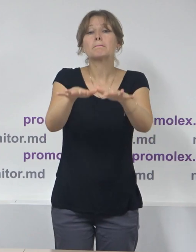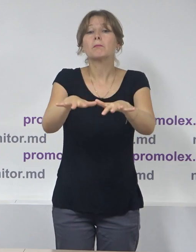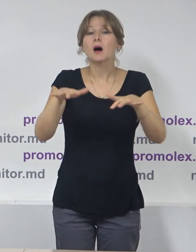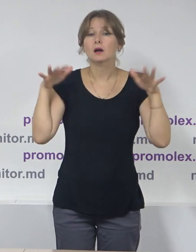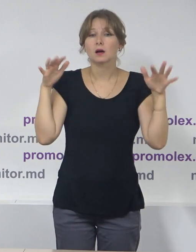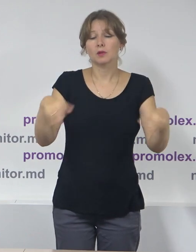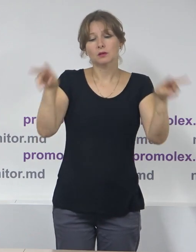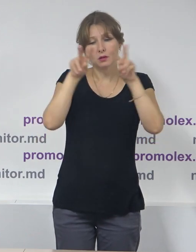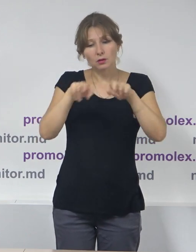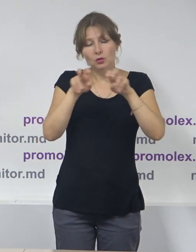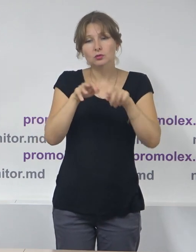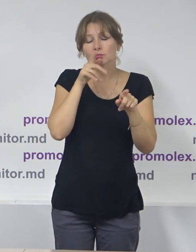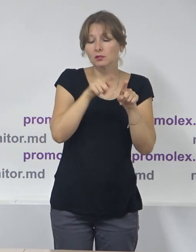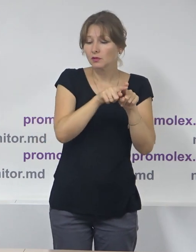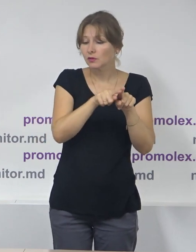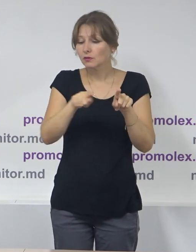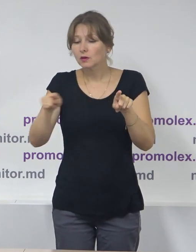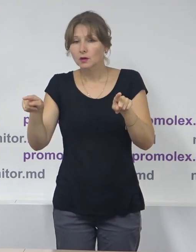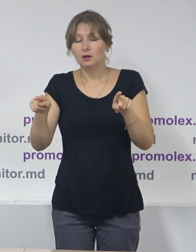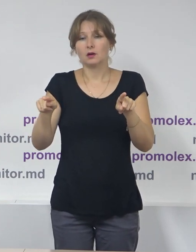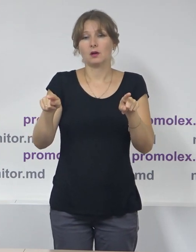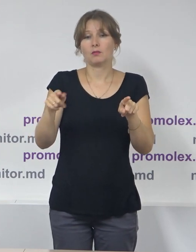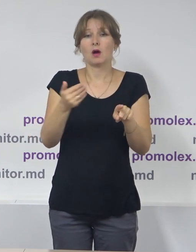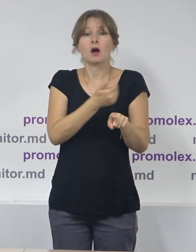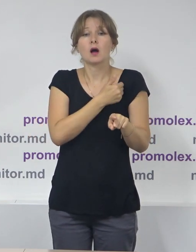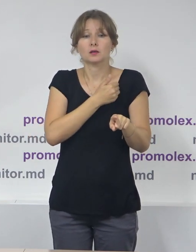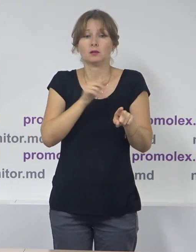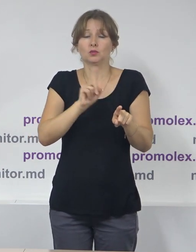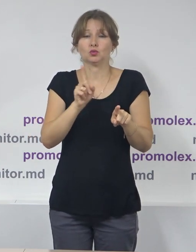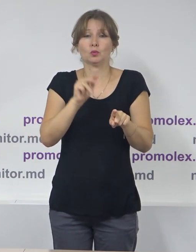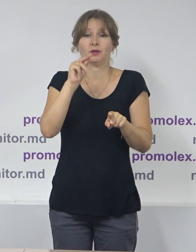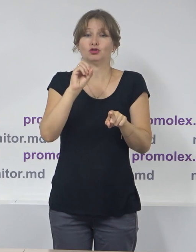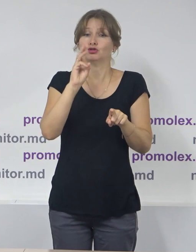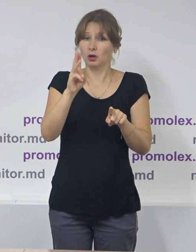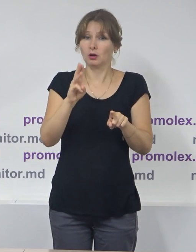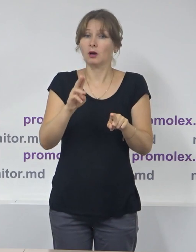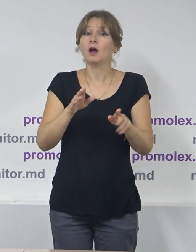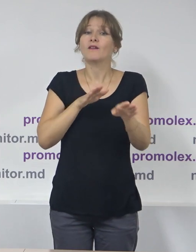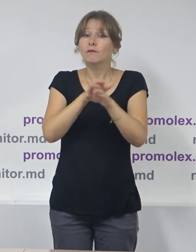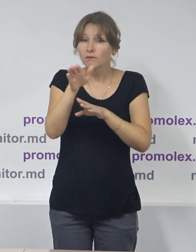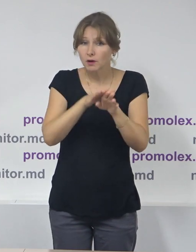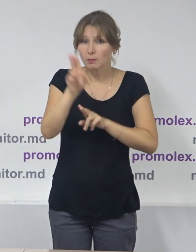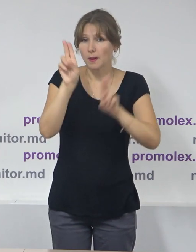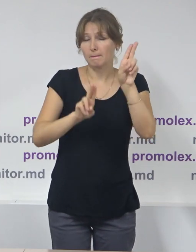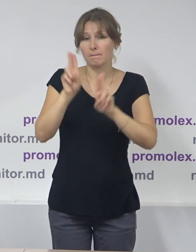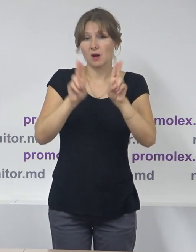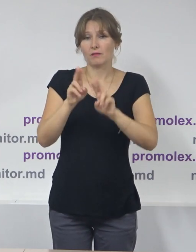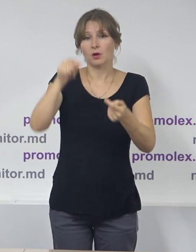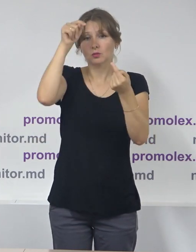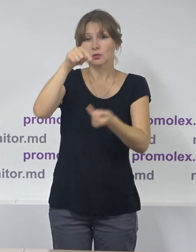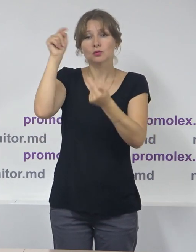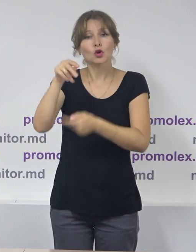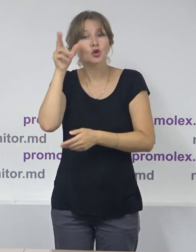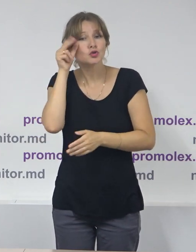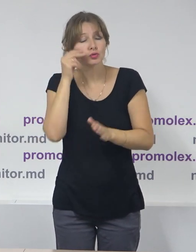revizuirea noțiunii de perioada electorală, recomandăm CEC să respecte legislația și să aprobe actul cu privire la stabilire datei scrutinului